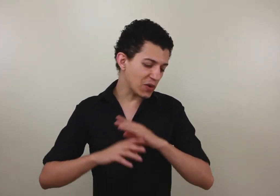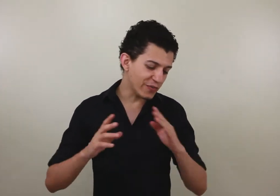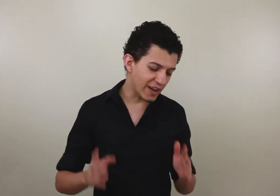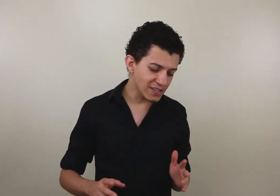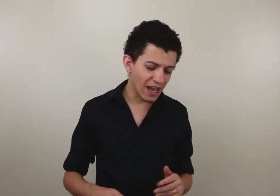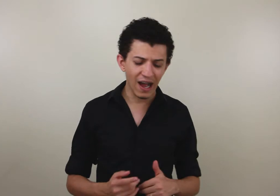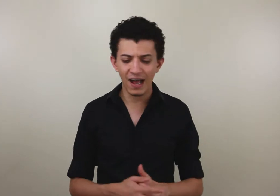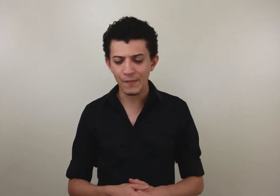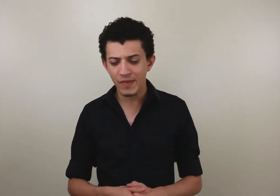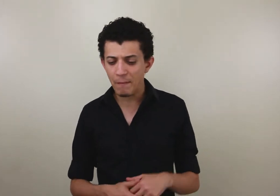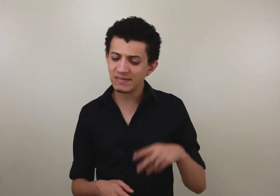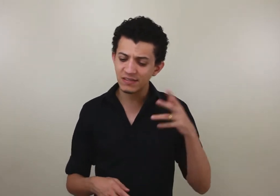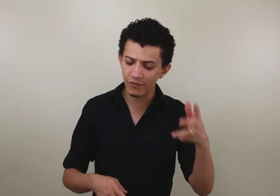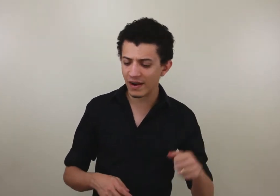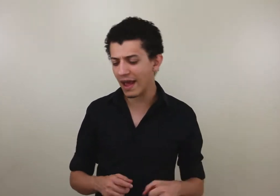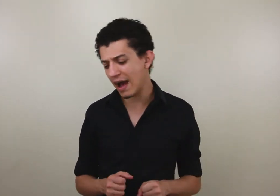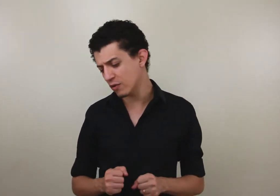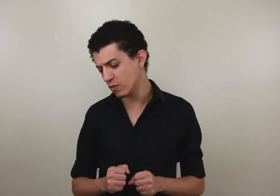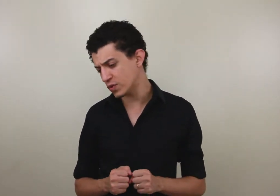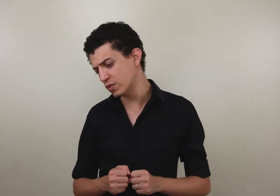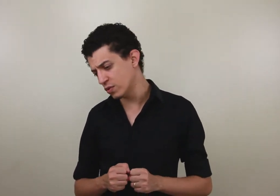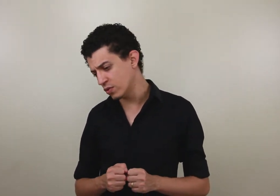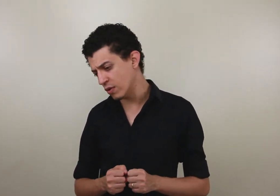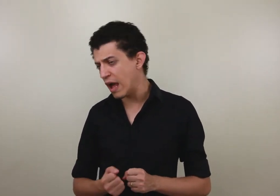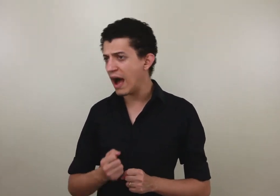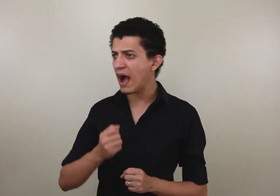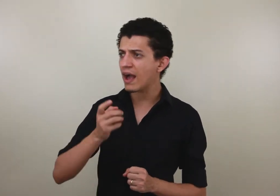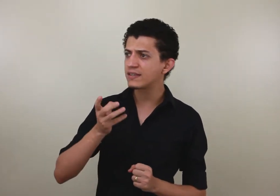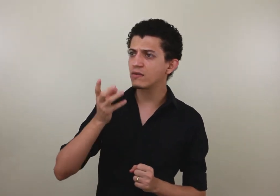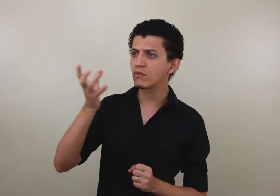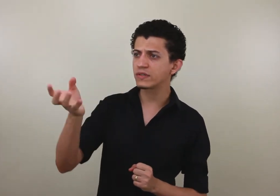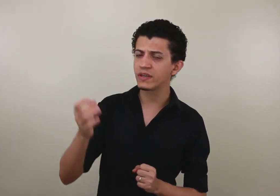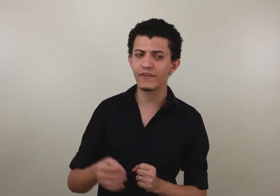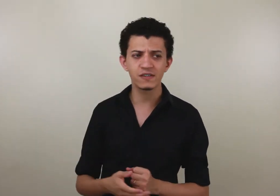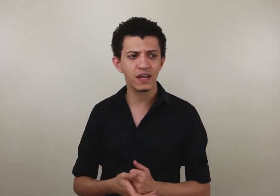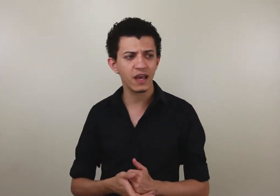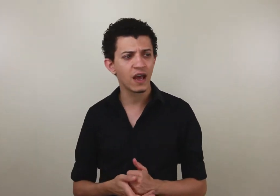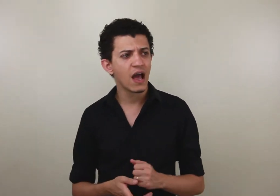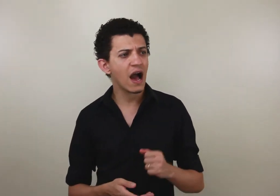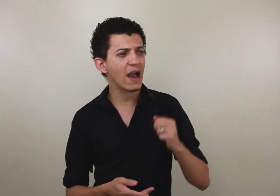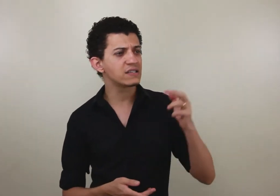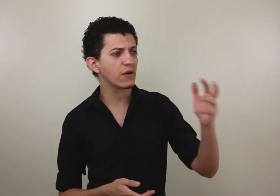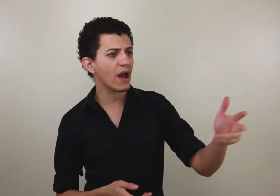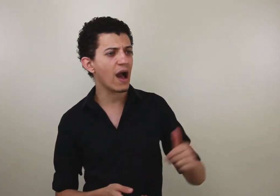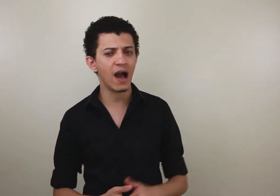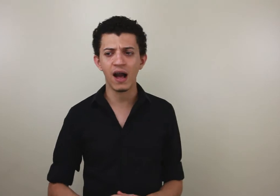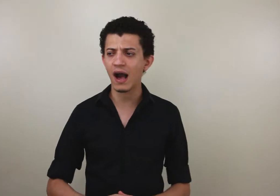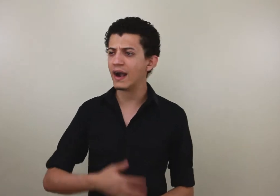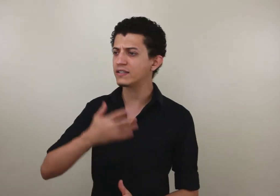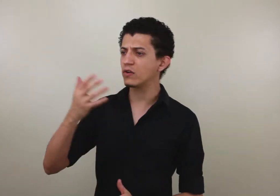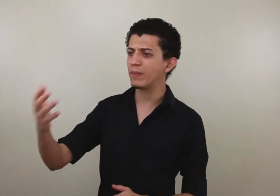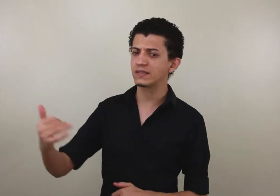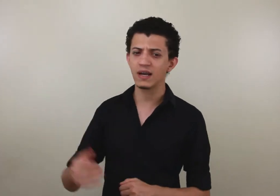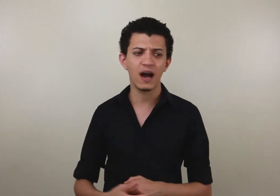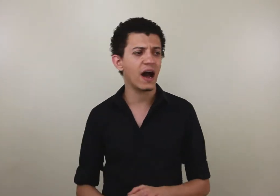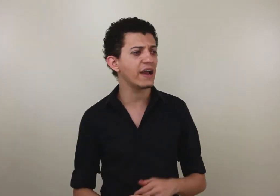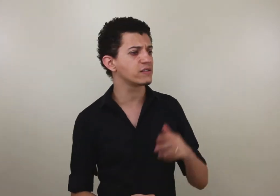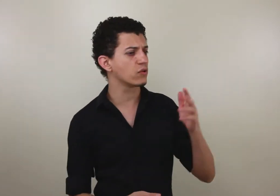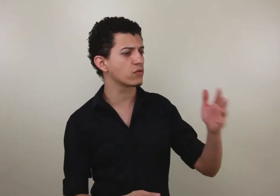todo falam assim, ah, mas e se eu falar errado com o surdo? Ah, e se eu não conseguir fazer? Ah, e se eu errar? Ah, e se eu não passar? Ah, e se eu não